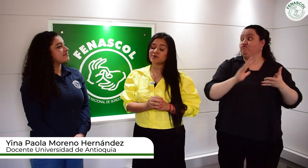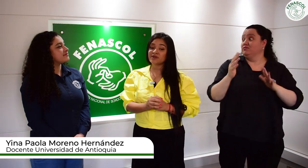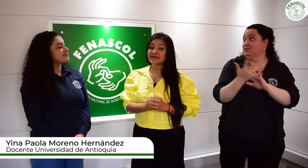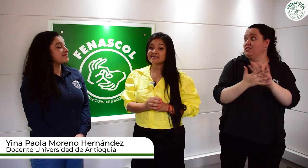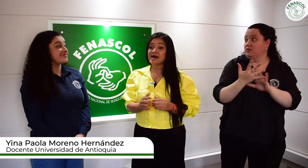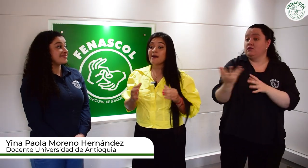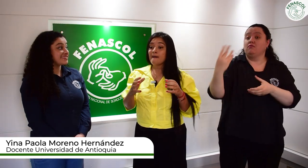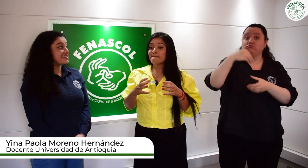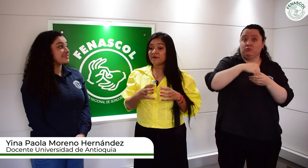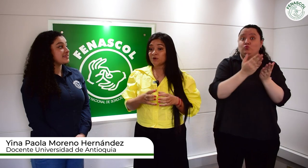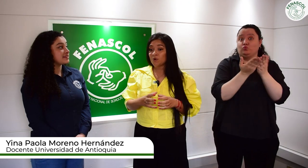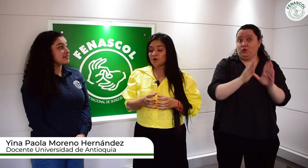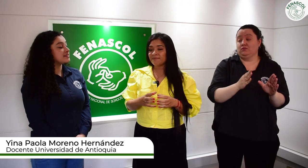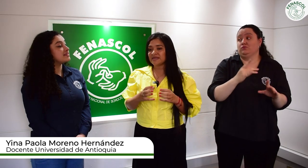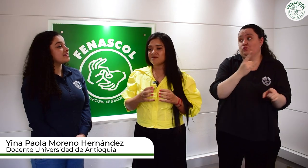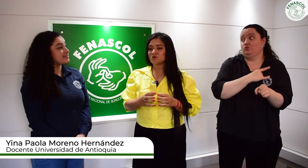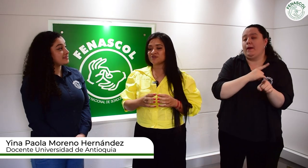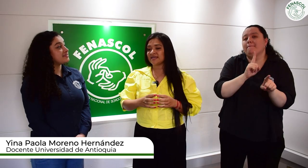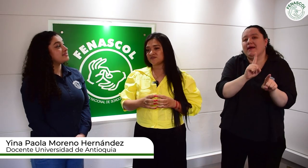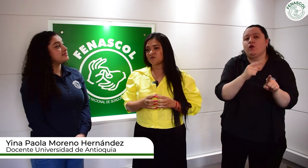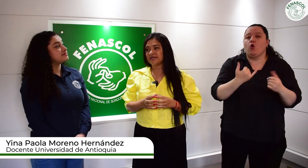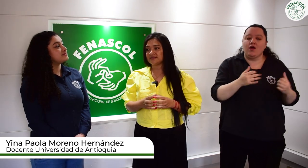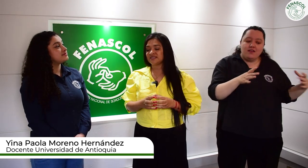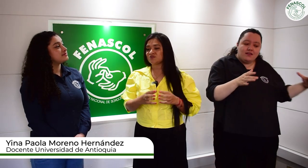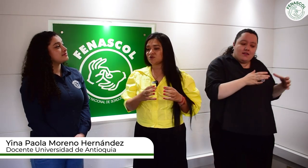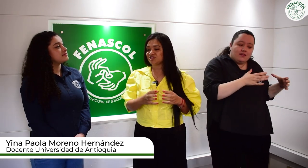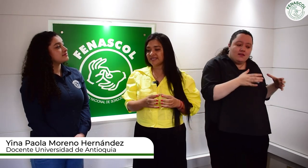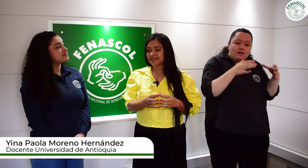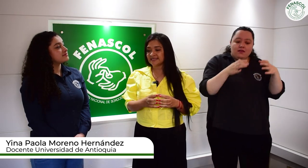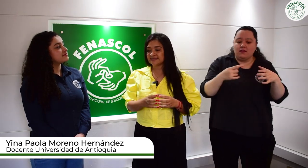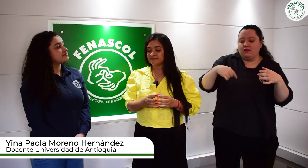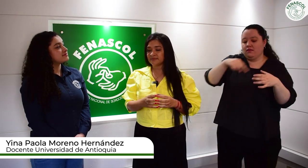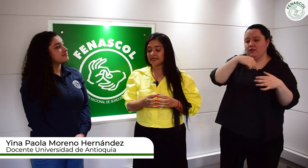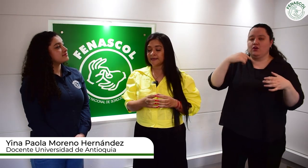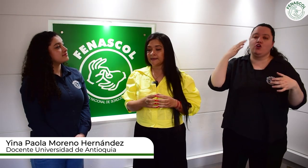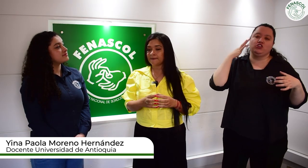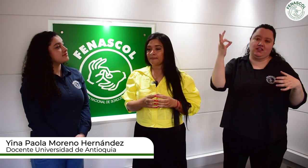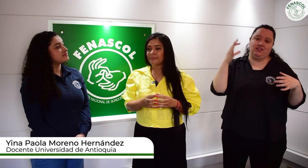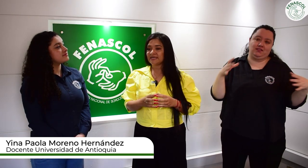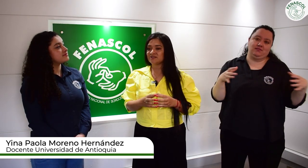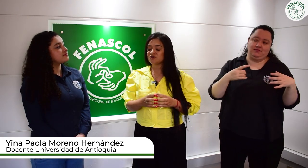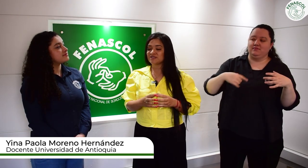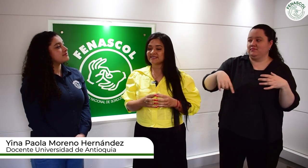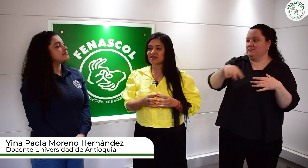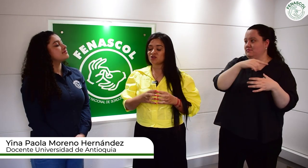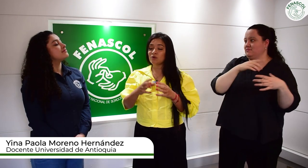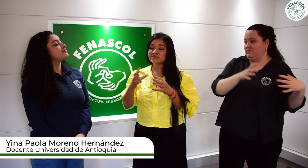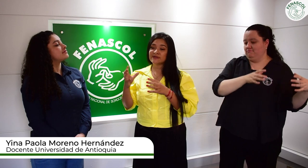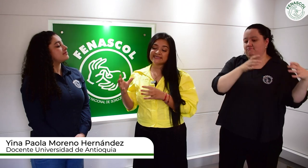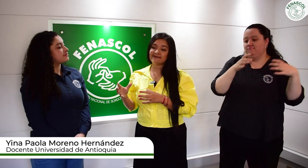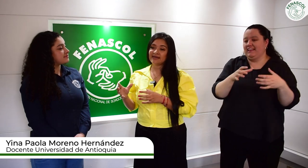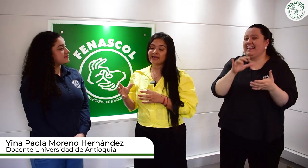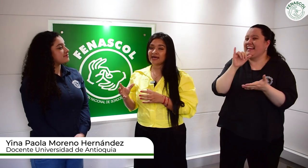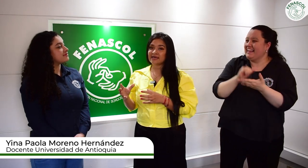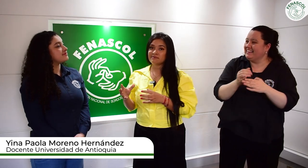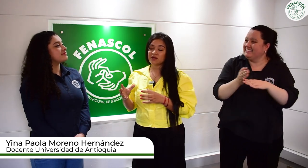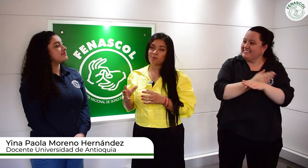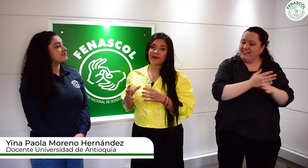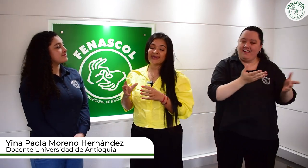en nuestra universidad, pero hoy venimos estudiantes oyentes. Entonces, todo eso que se habla en la academia no